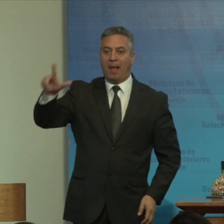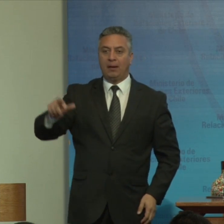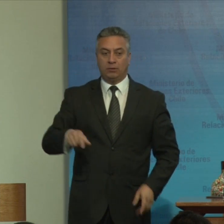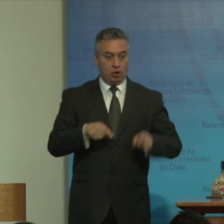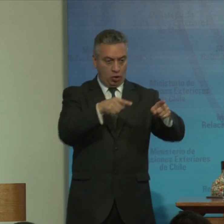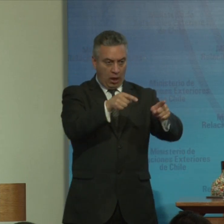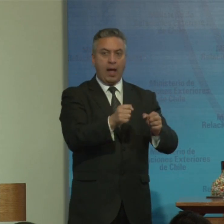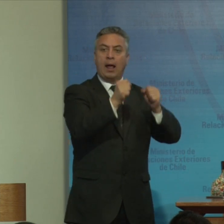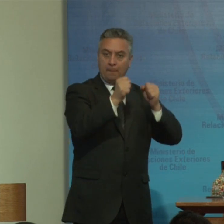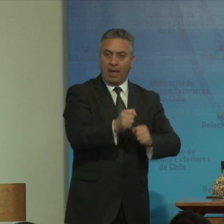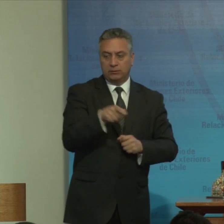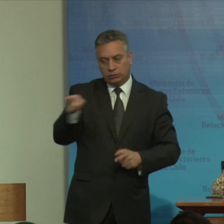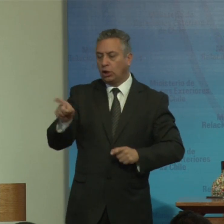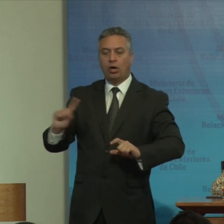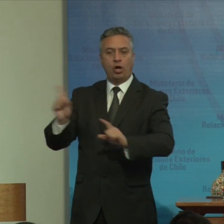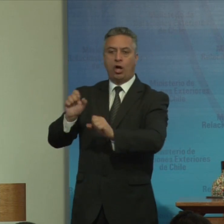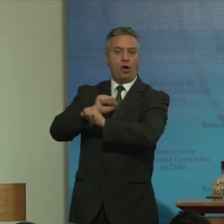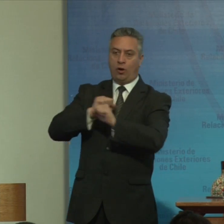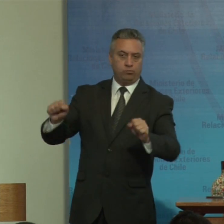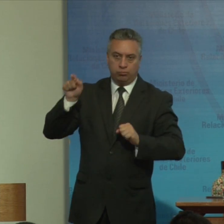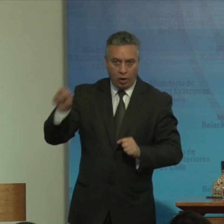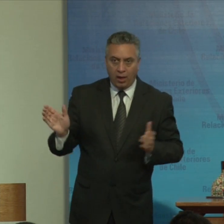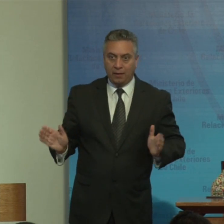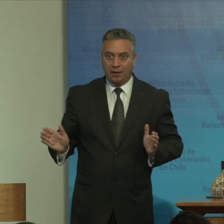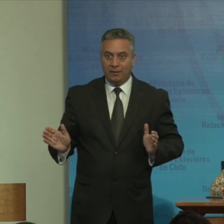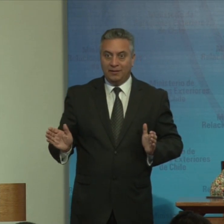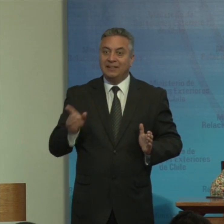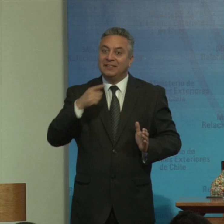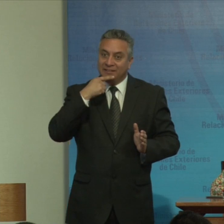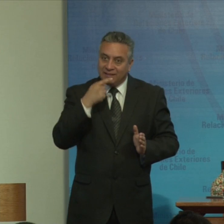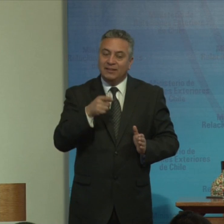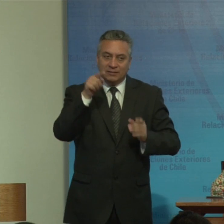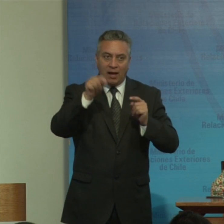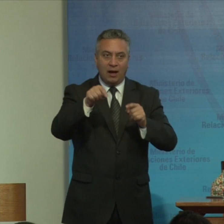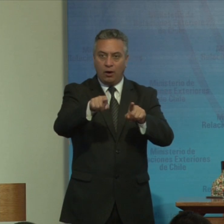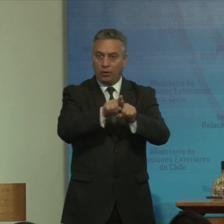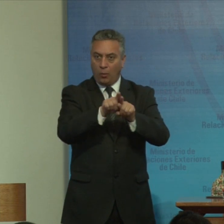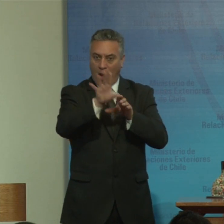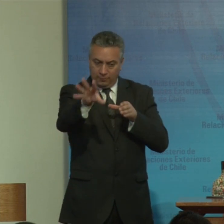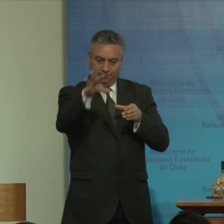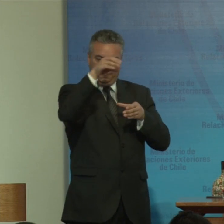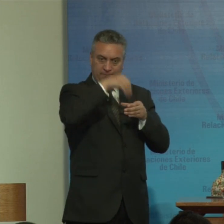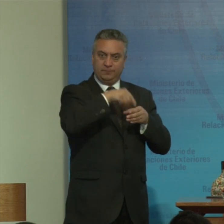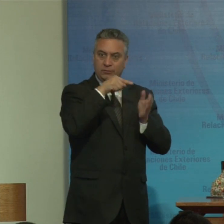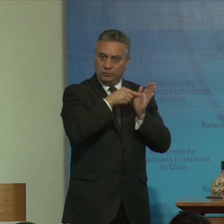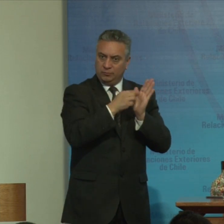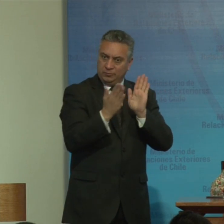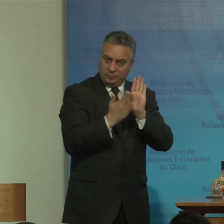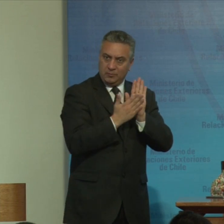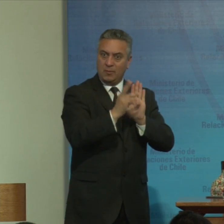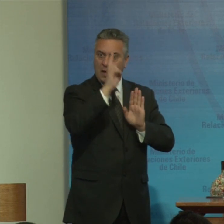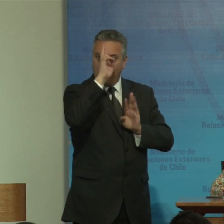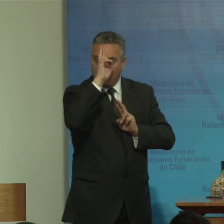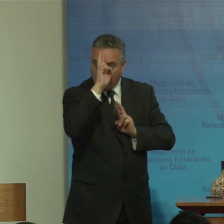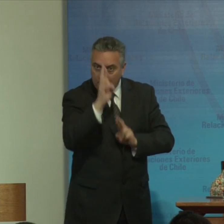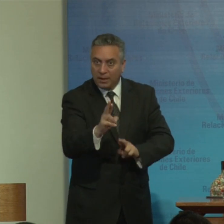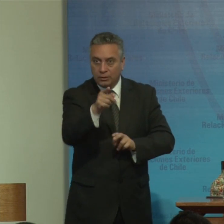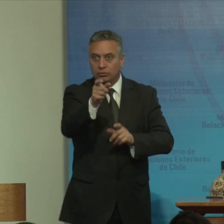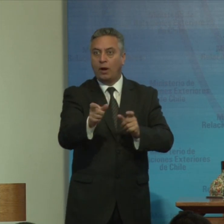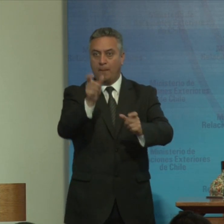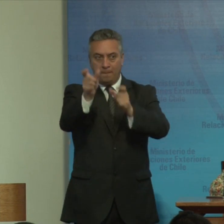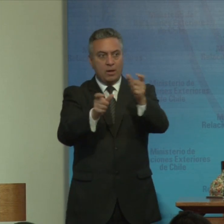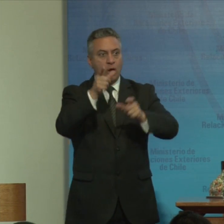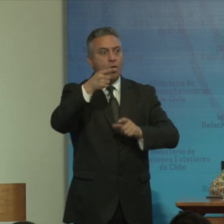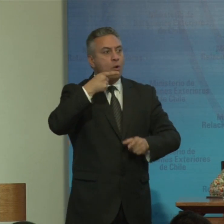por ejemplo a uno que está firmemente arreglido en los derechos humanos y el respeto por lo que somos las